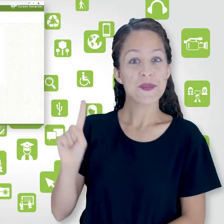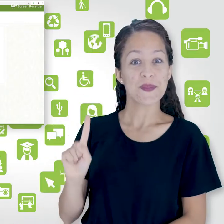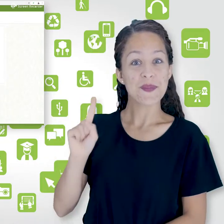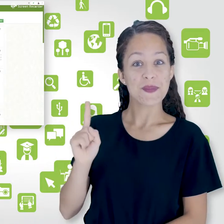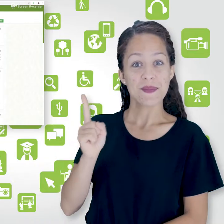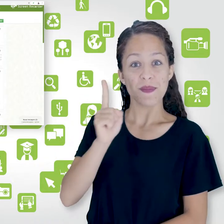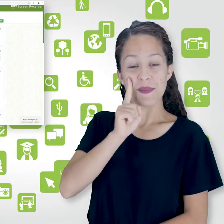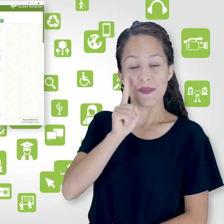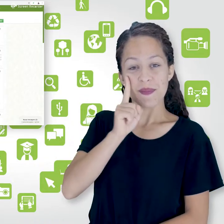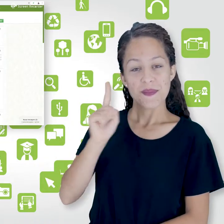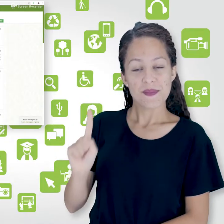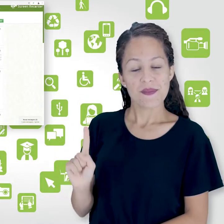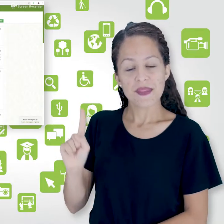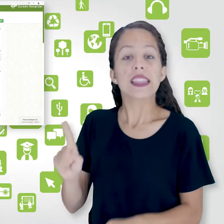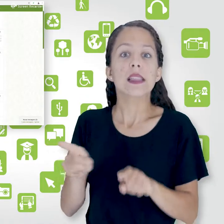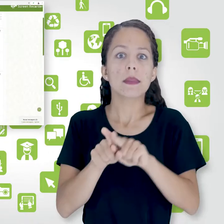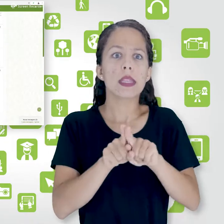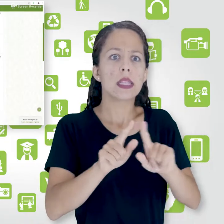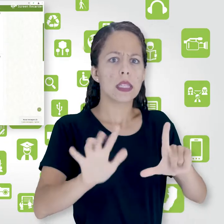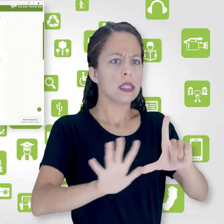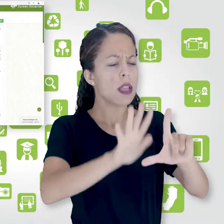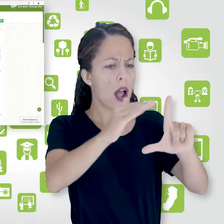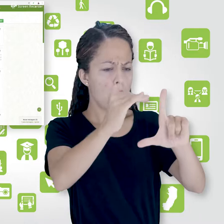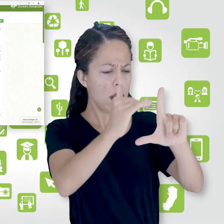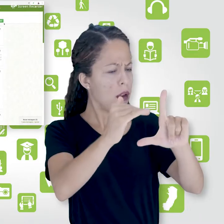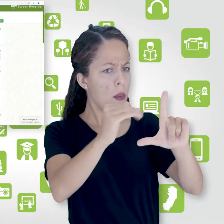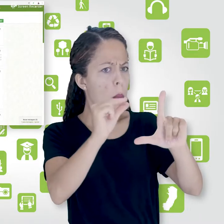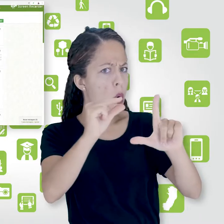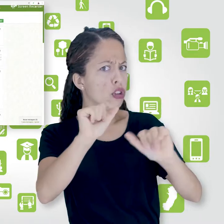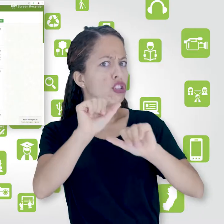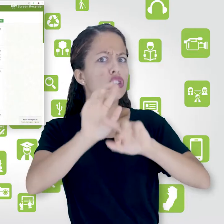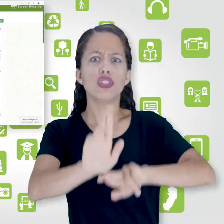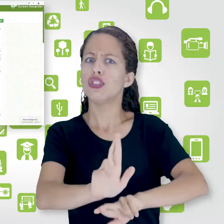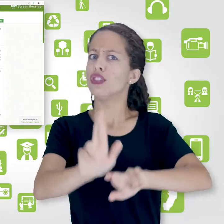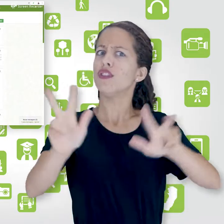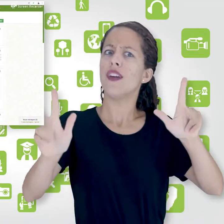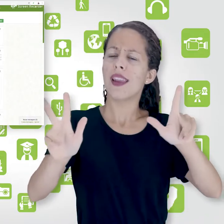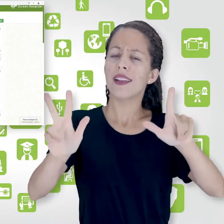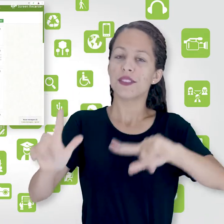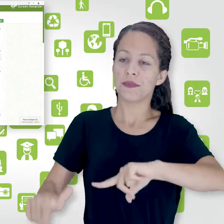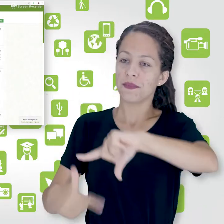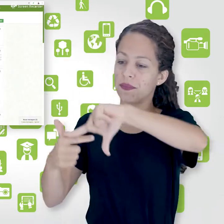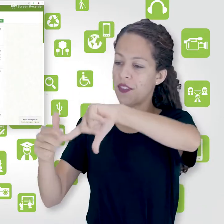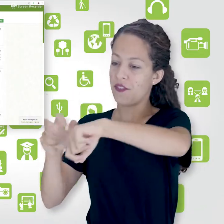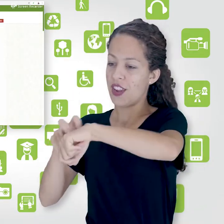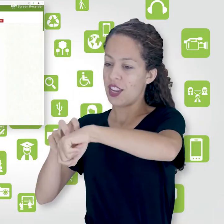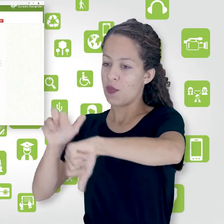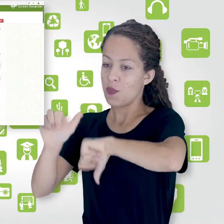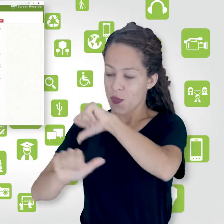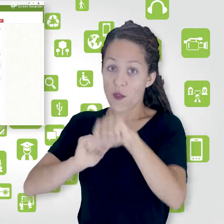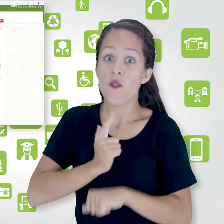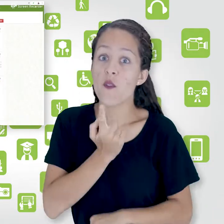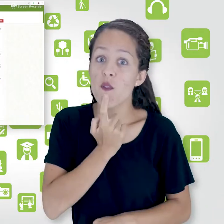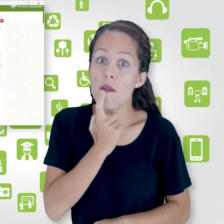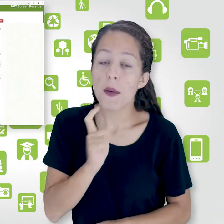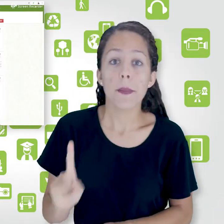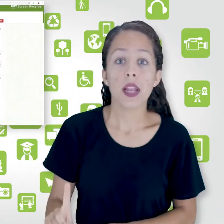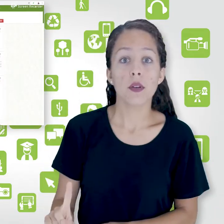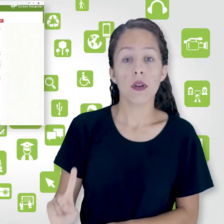A estrutura da sala vai mudar. Ou seja, ao clicar no botão, olha aqui, você vê que